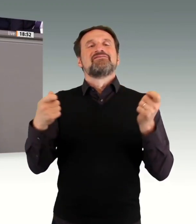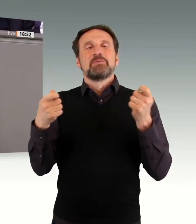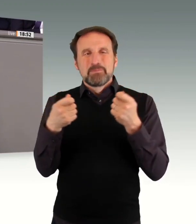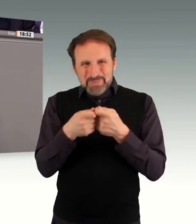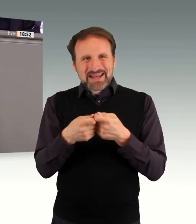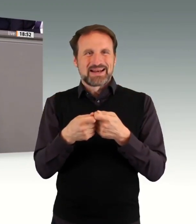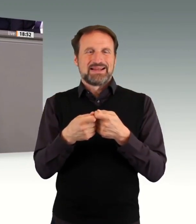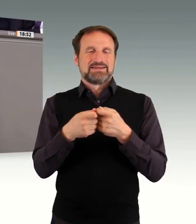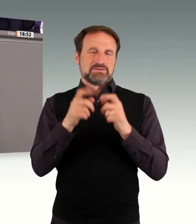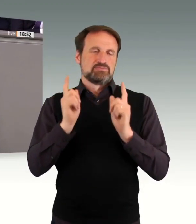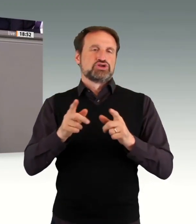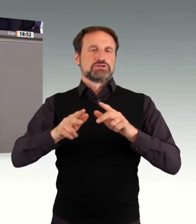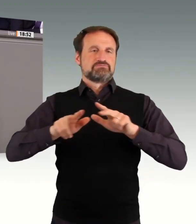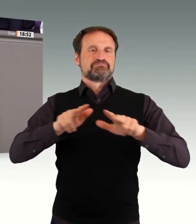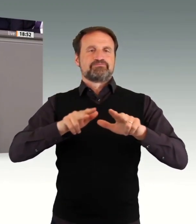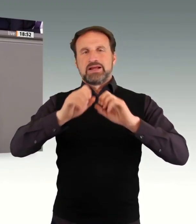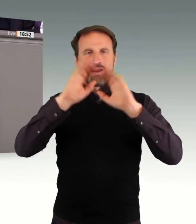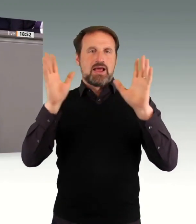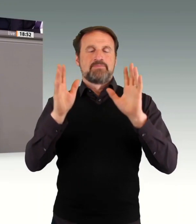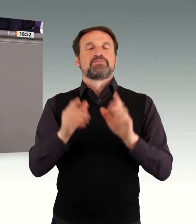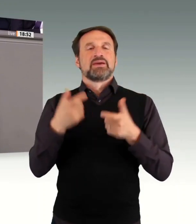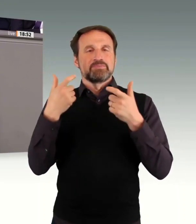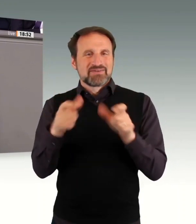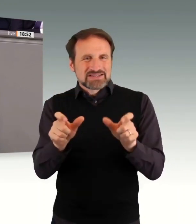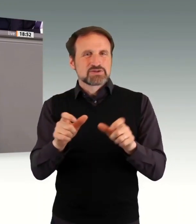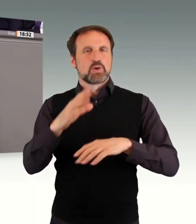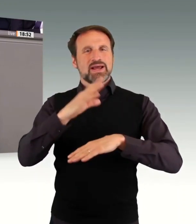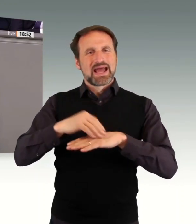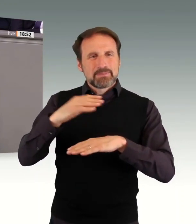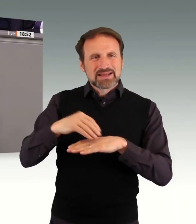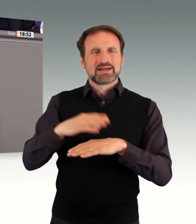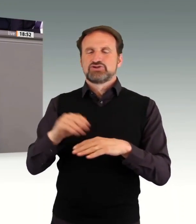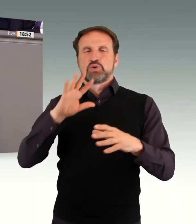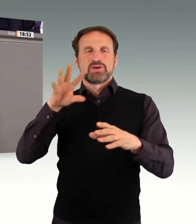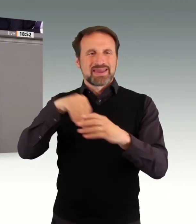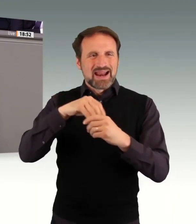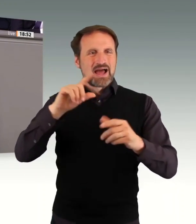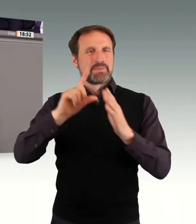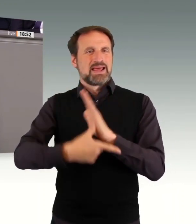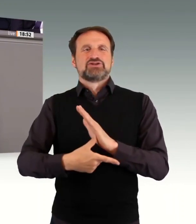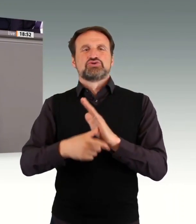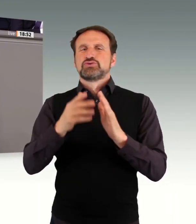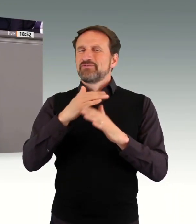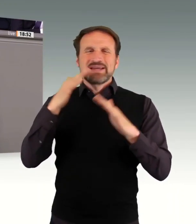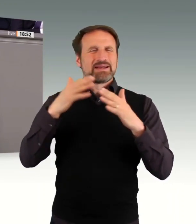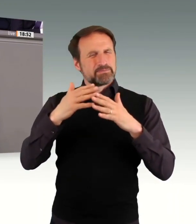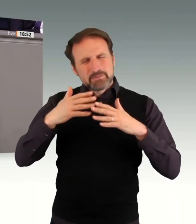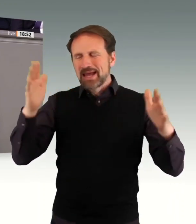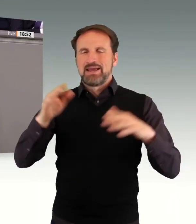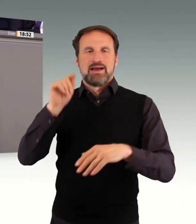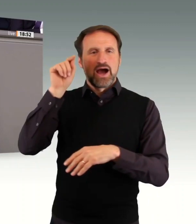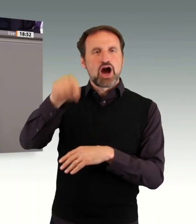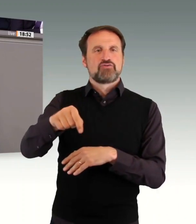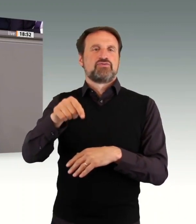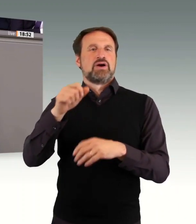Vorgaben der Behindertenrechtskonvention immer mehr Menschen auf Sonderwelten wie Werkstätten für behinderte Menschen verwiesen